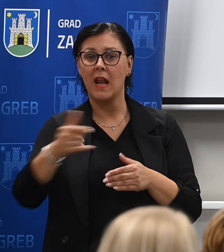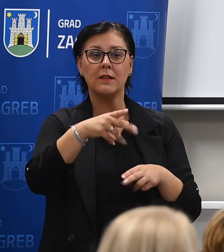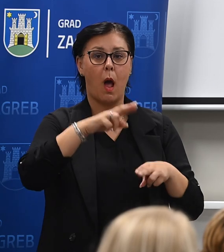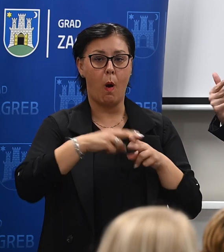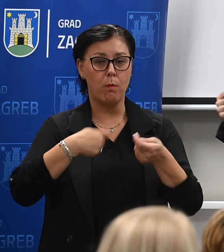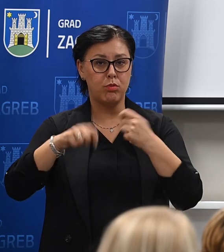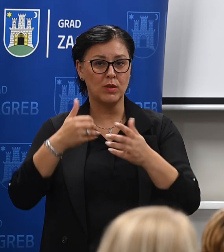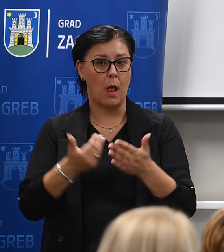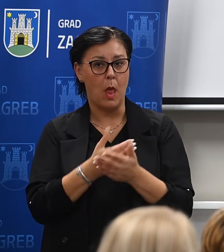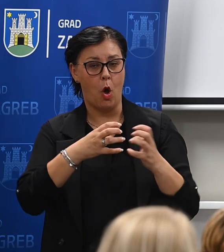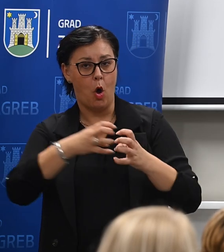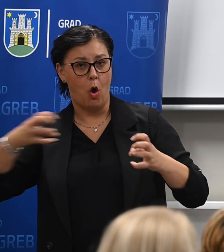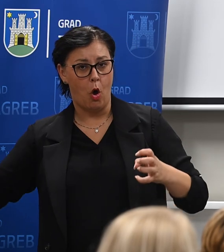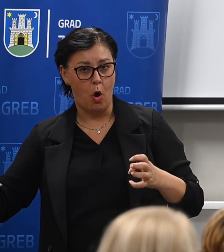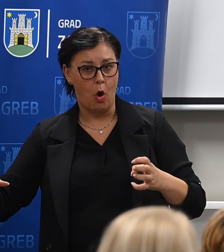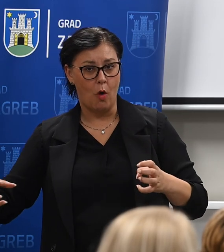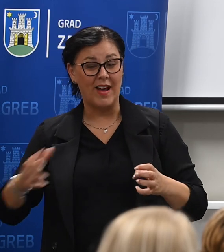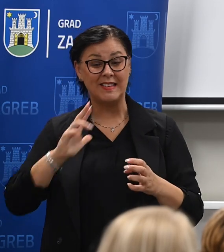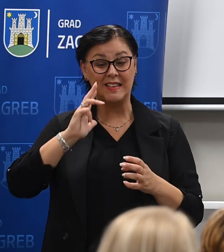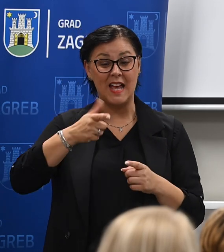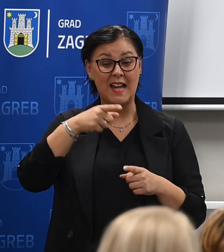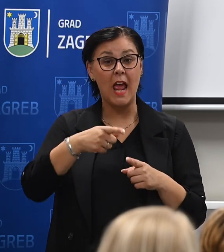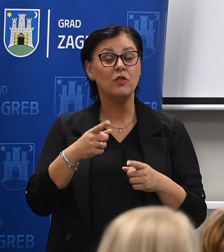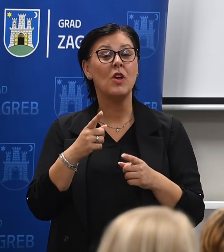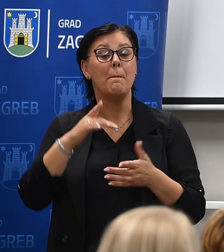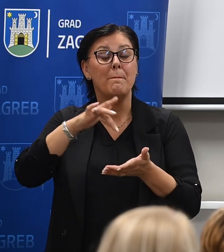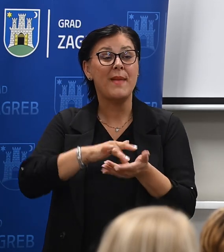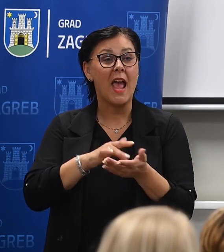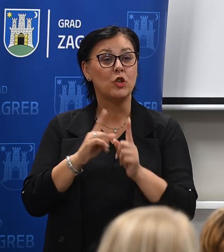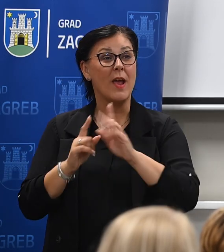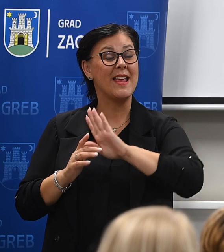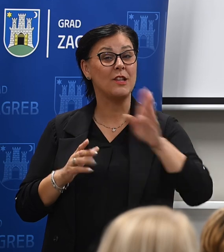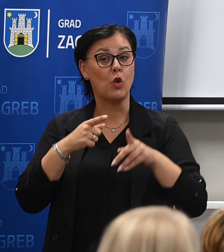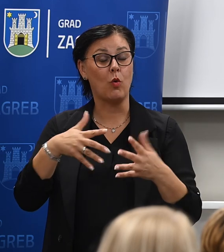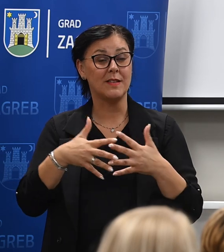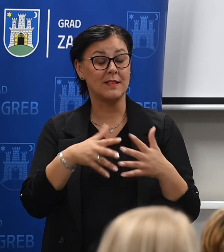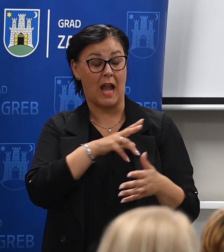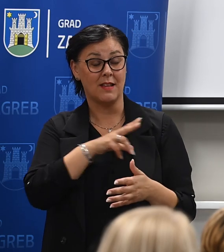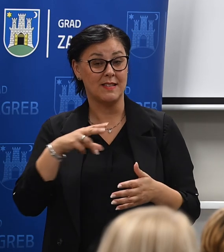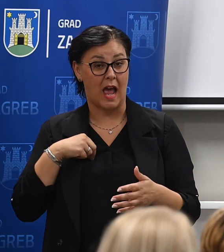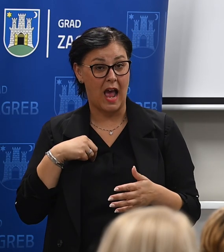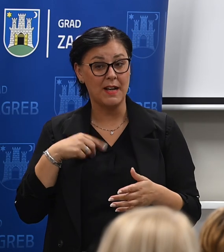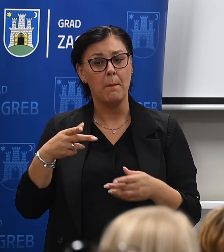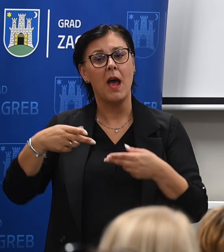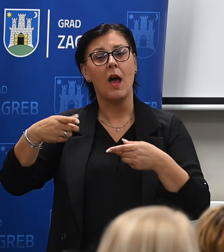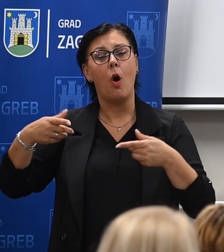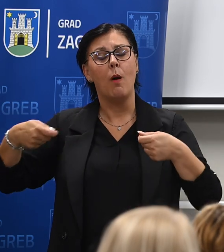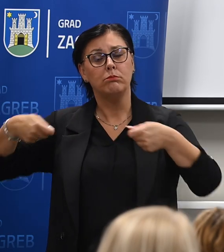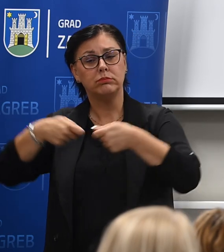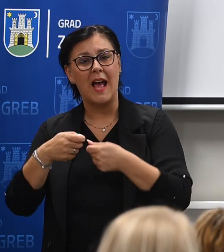treća zapravo horizontala na istoku grada uz Slavonsku i uz